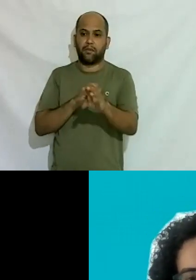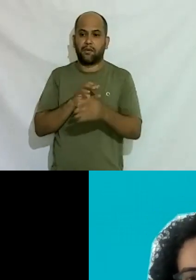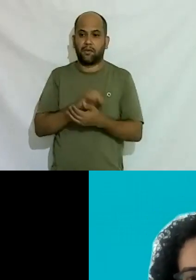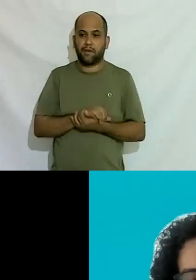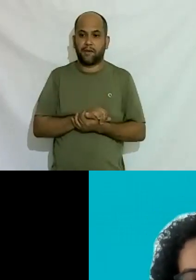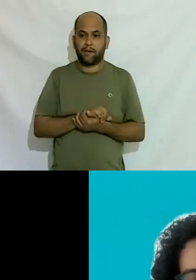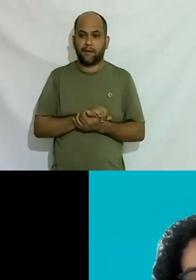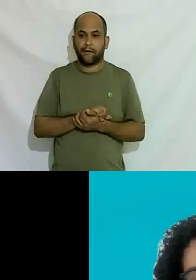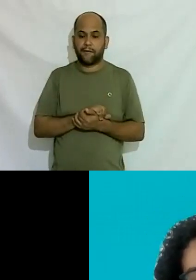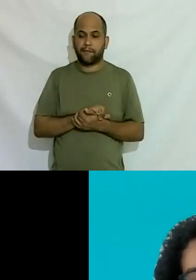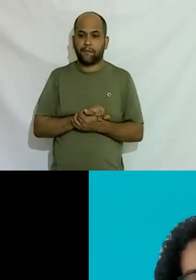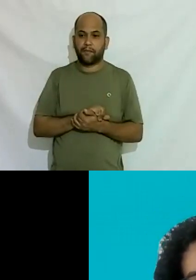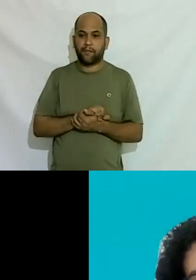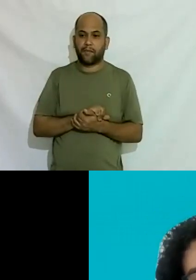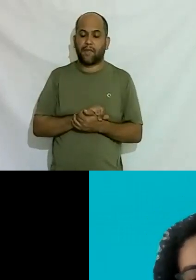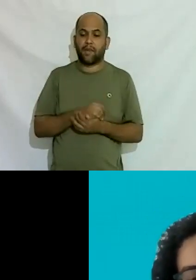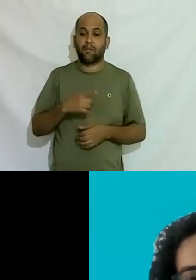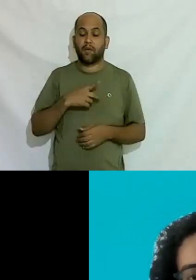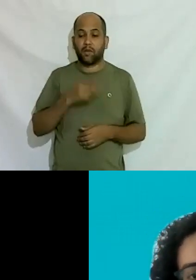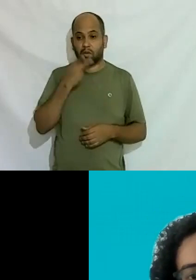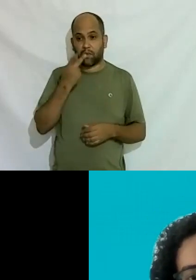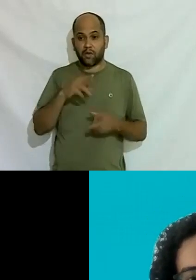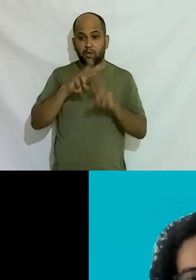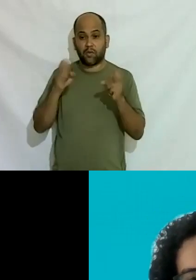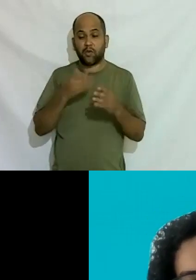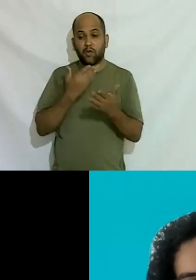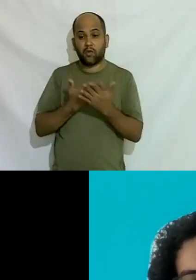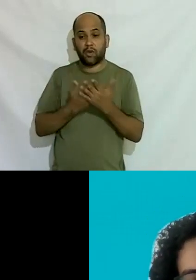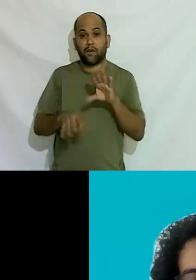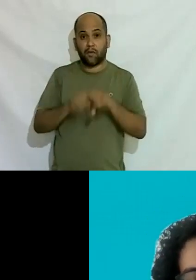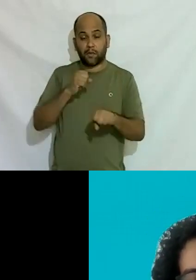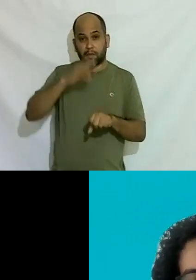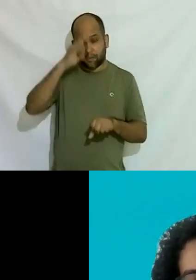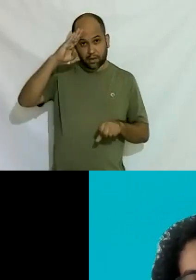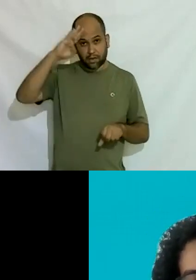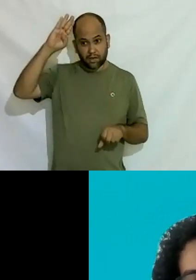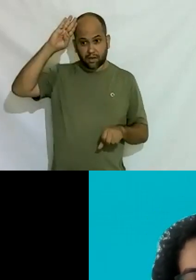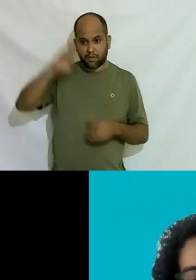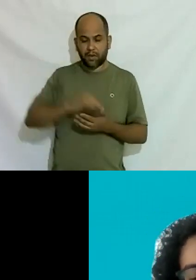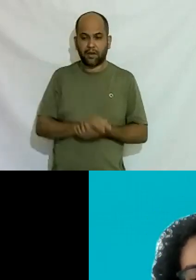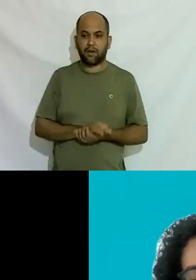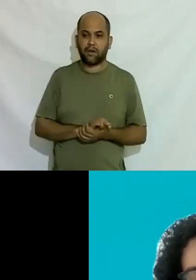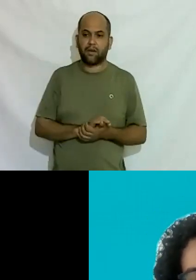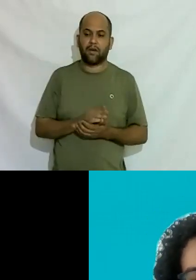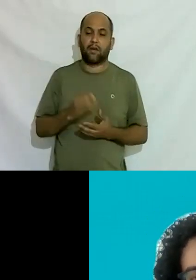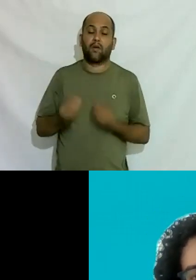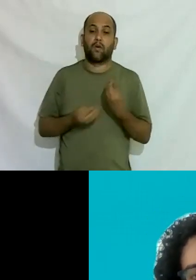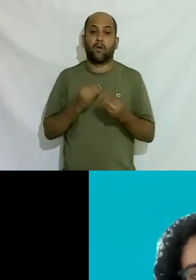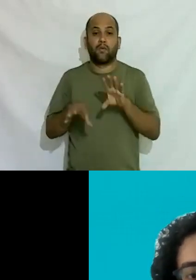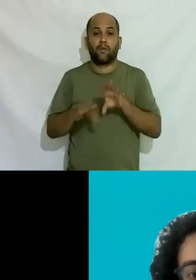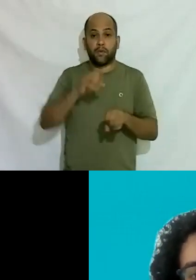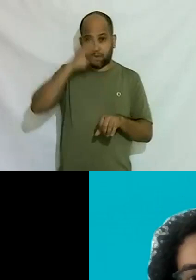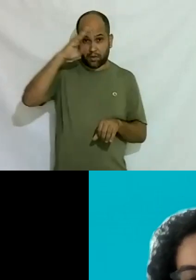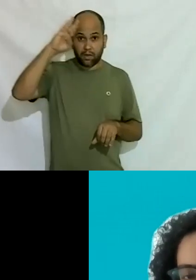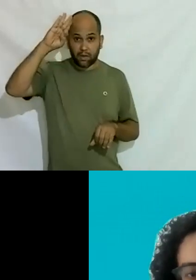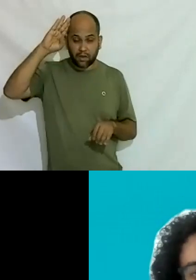apareceu constantemente aqui os comentários sobre estudar a formação acadêmica como que uma formação acadêmica como que